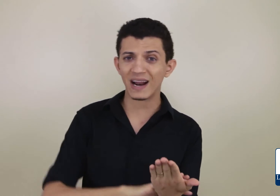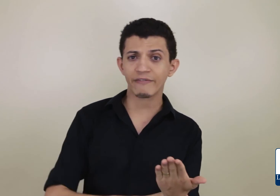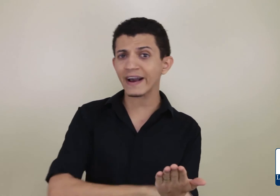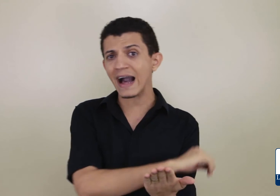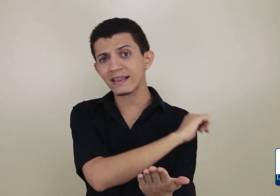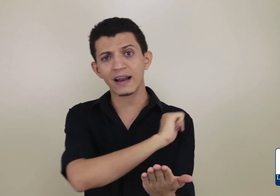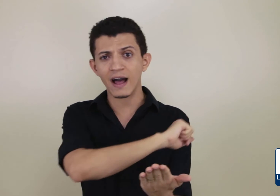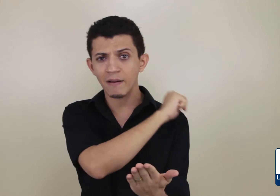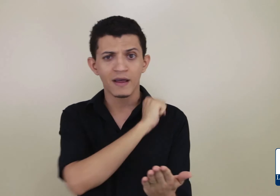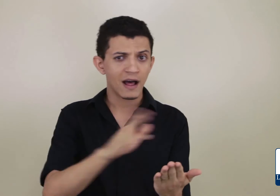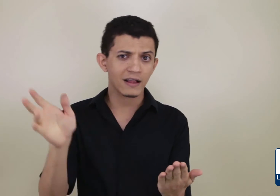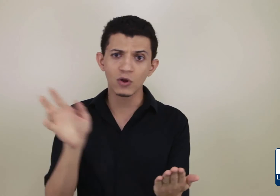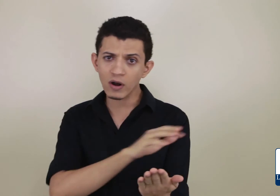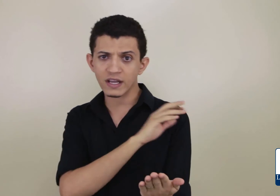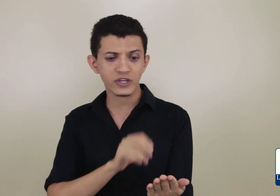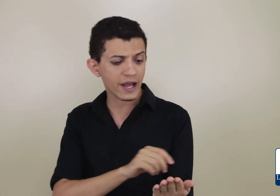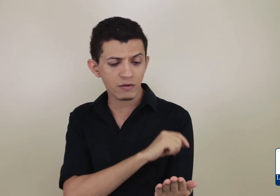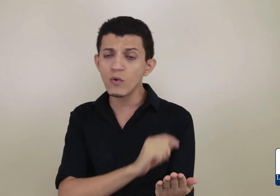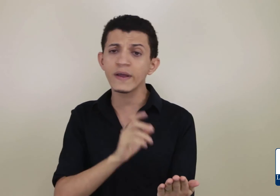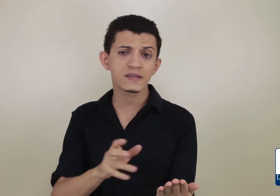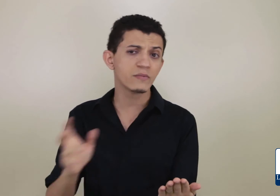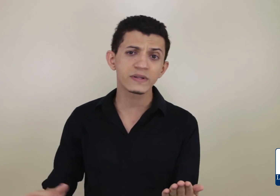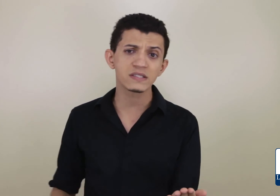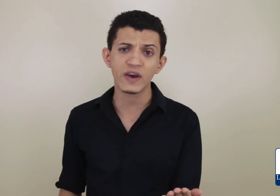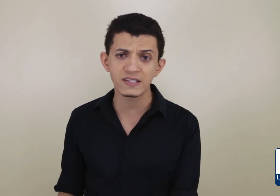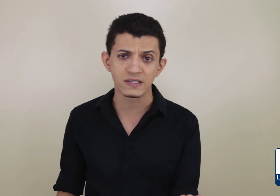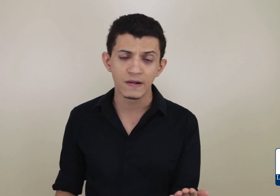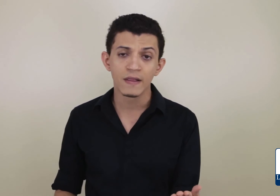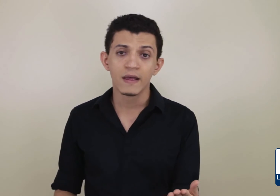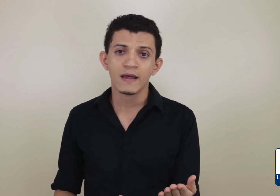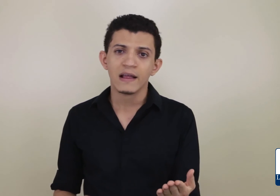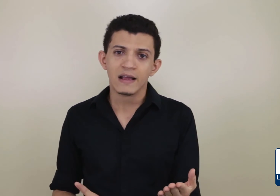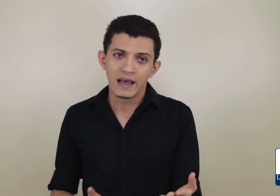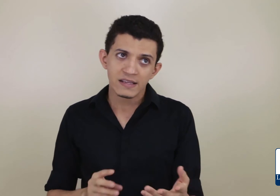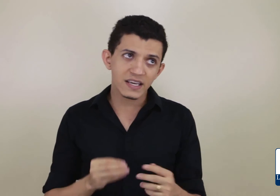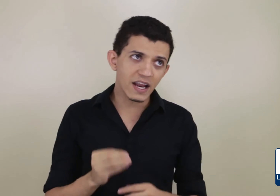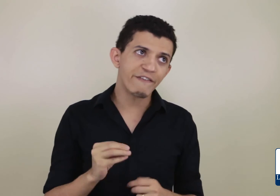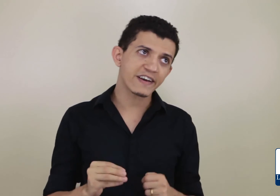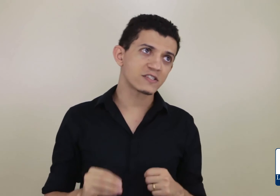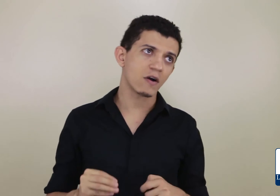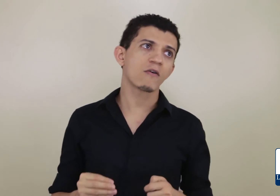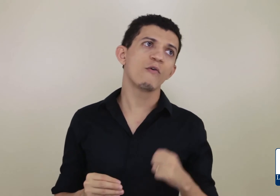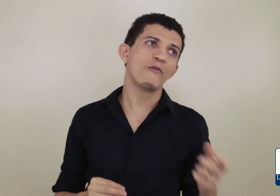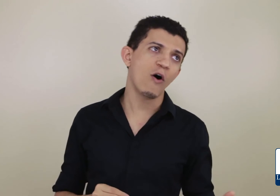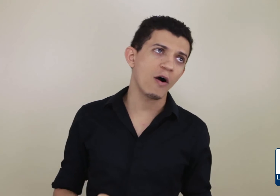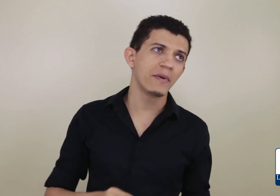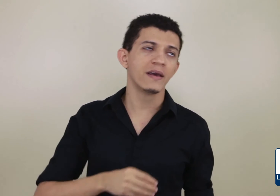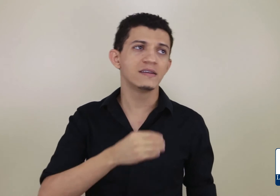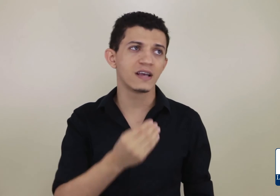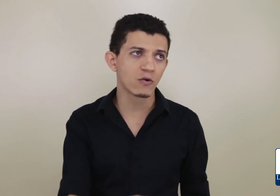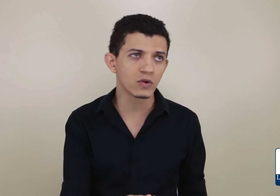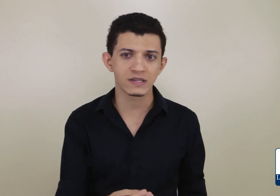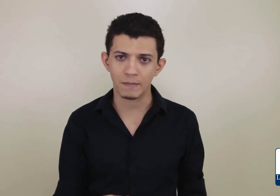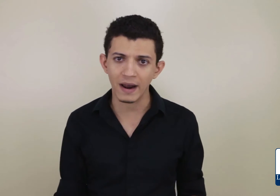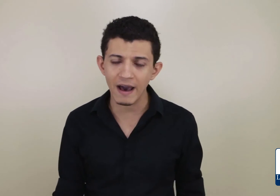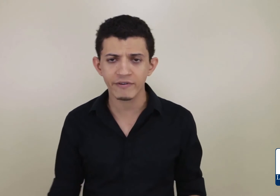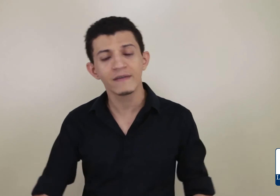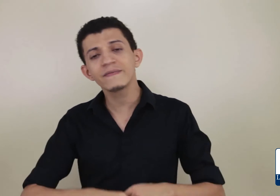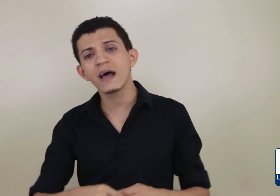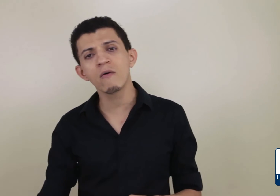palavra kata lá, à torta e à direita, muitas e muitas vezes. Significa só conforme e segundo essa palavra? Não.